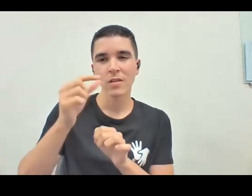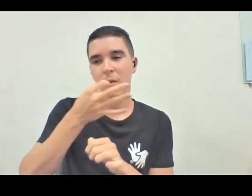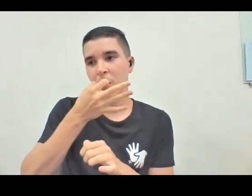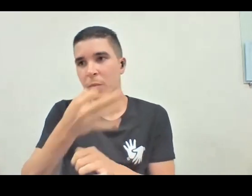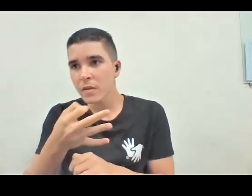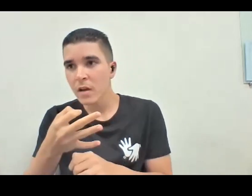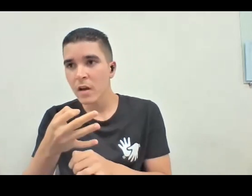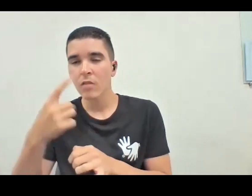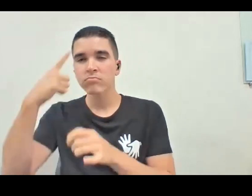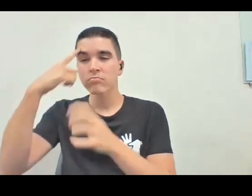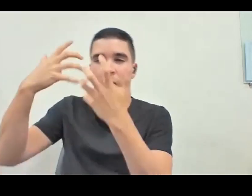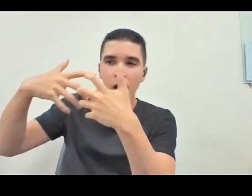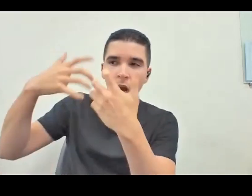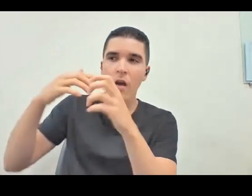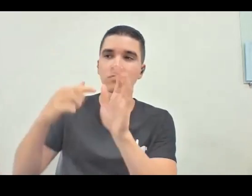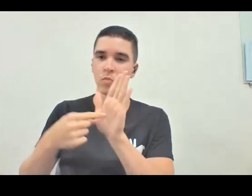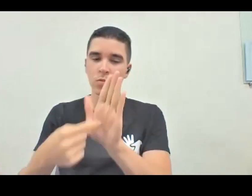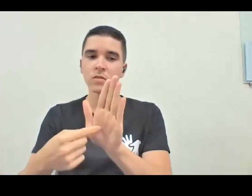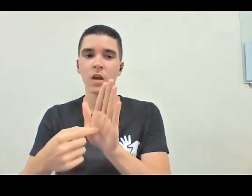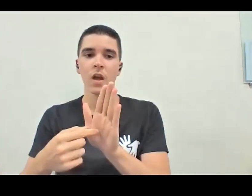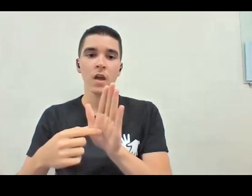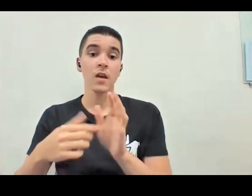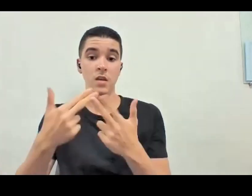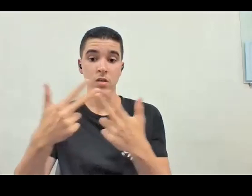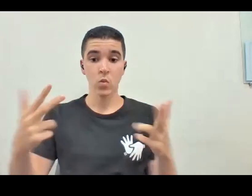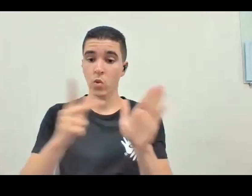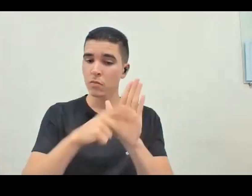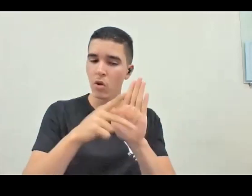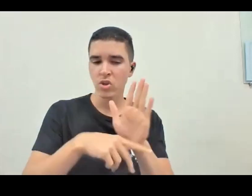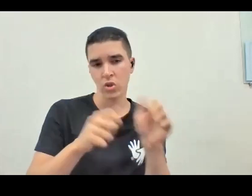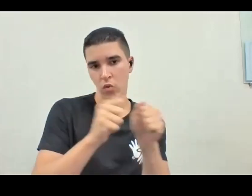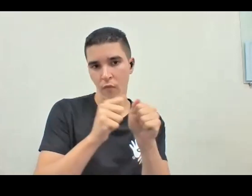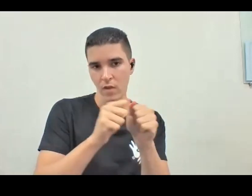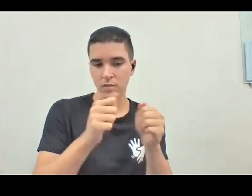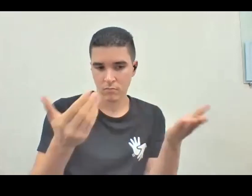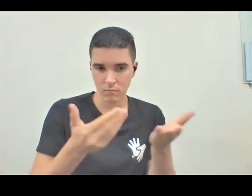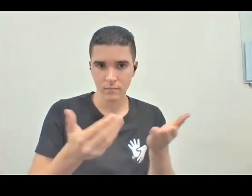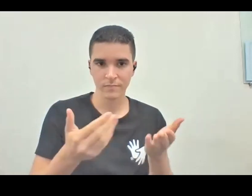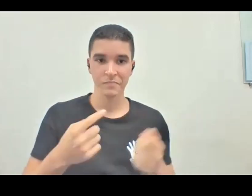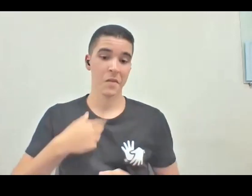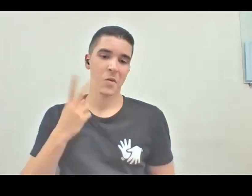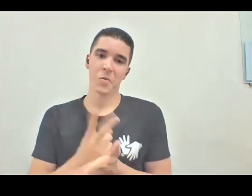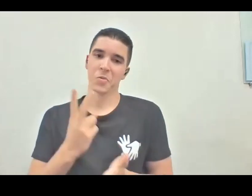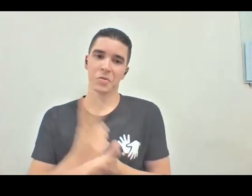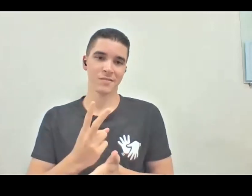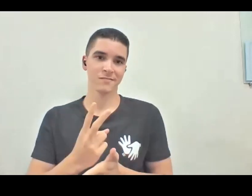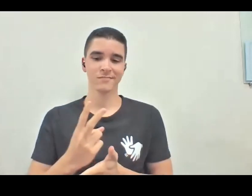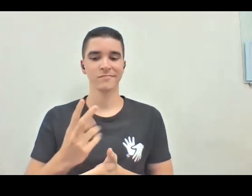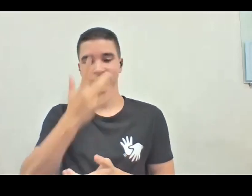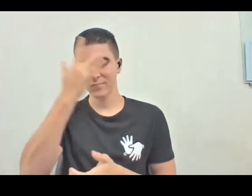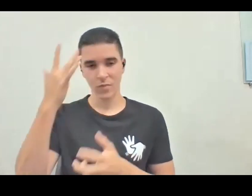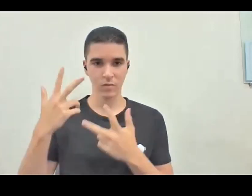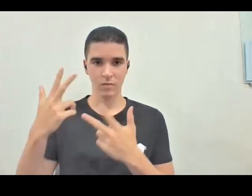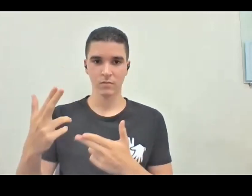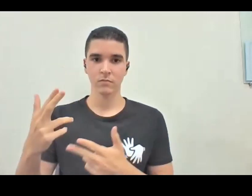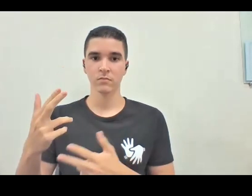eu elaborado atualmente, né, então hoje, né, eu continuo a mesma pessoa, mudei a roupa, mas enfim, né, sou uma